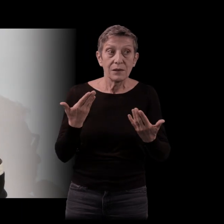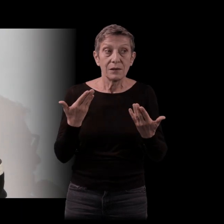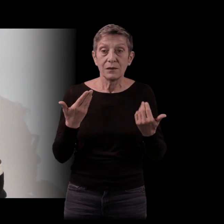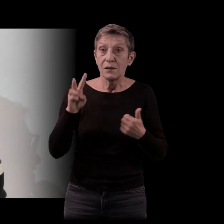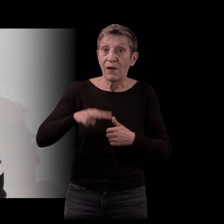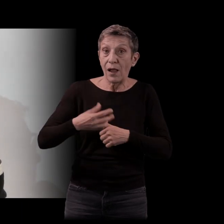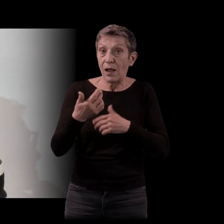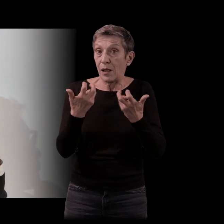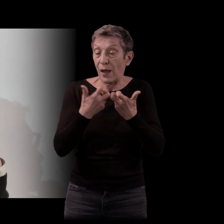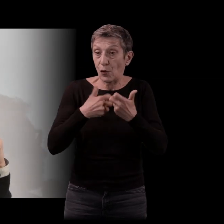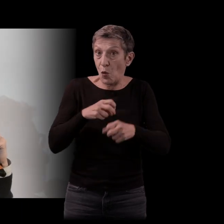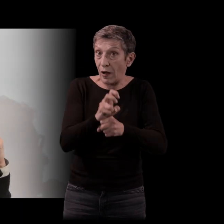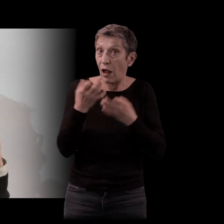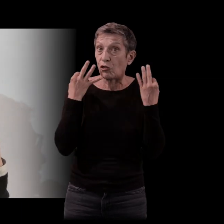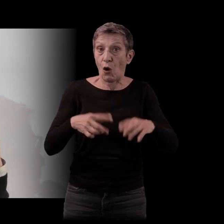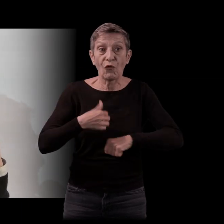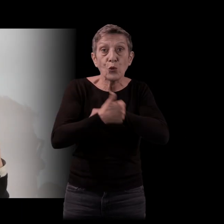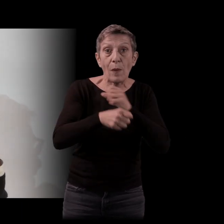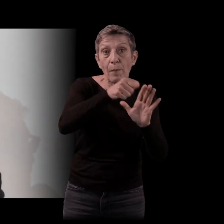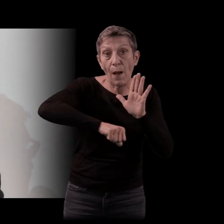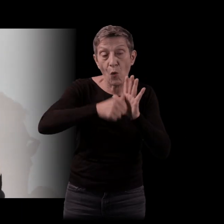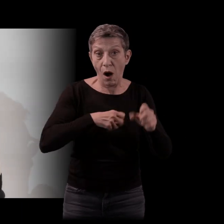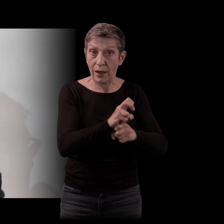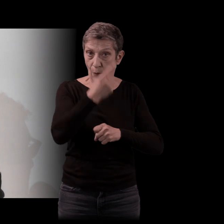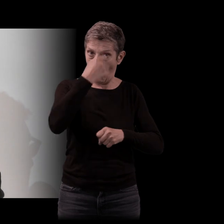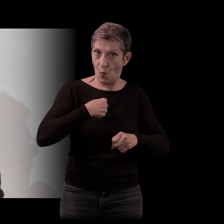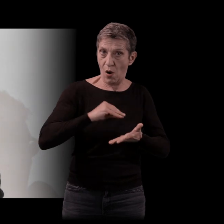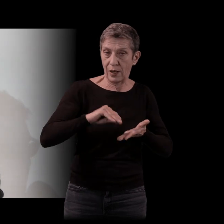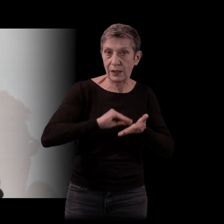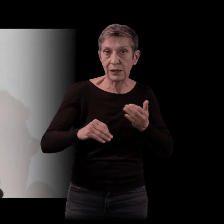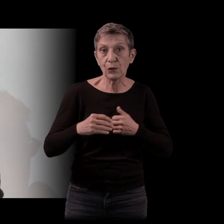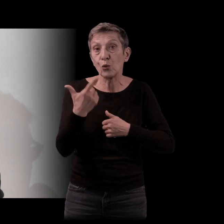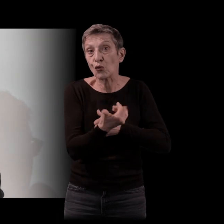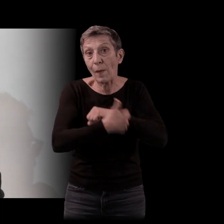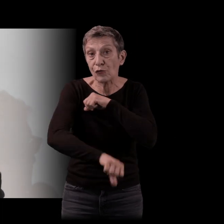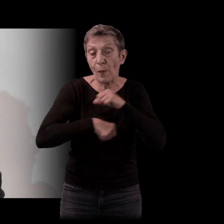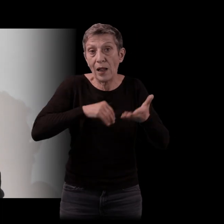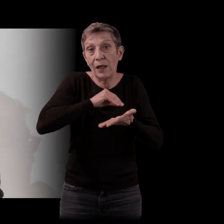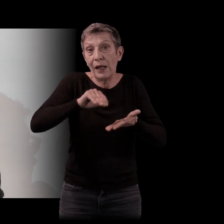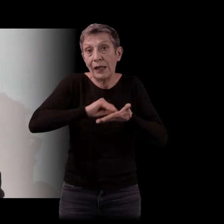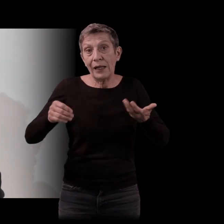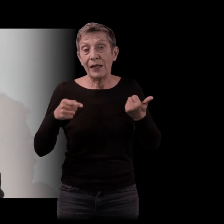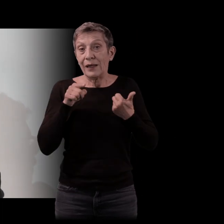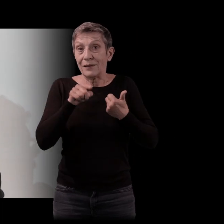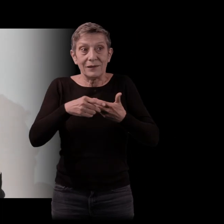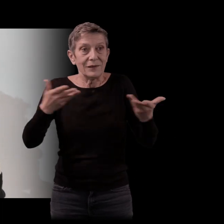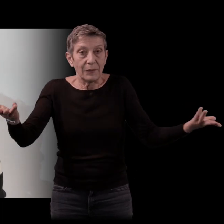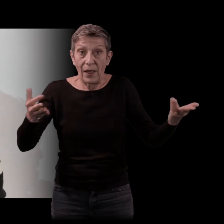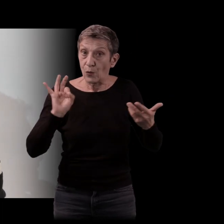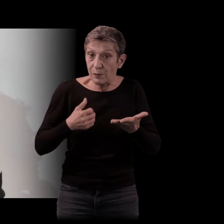laquelle je ne travaillais pas ou ces deux jours par semaine que je réservais pour écrire. Et j'écrivais, j'écrivais et j'ai écrit des nouvelles. J'ai